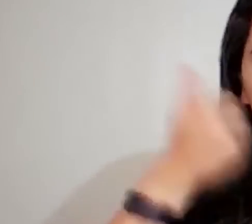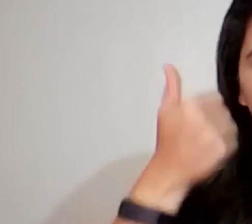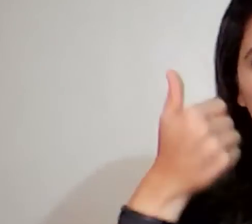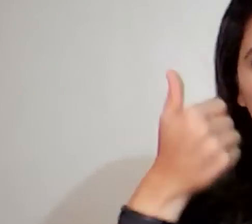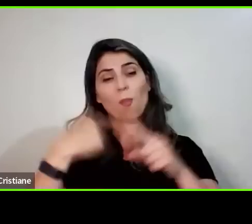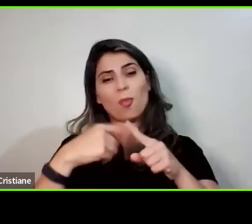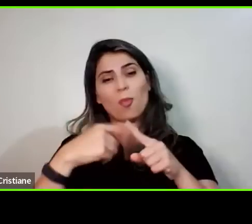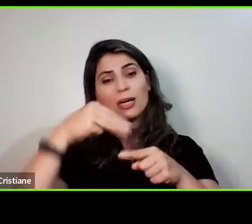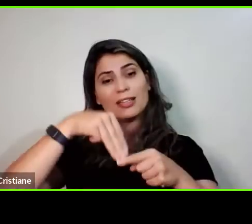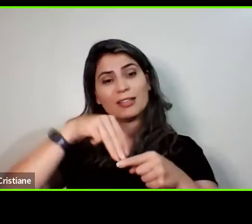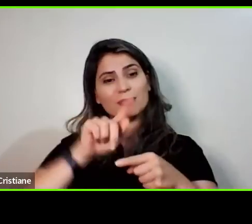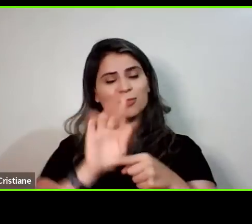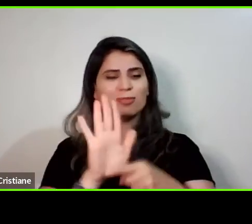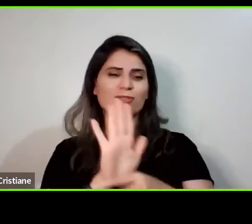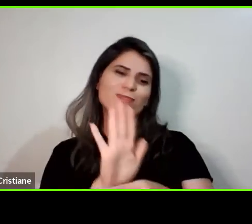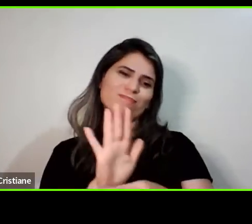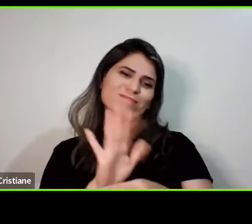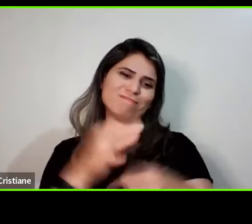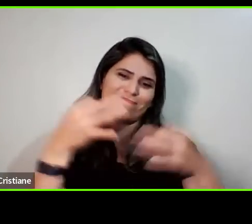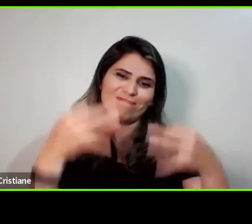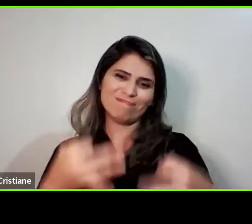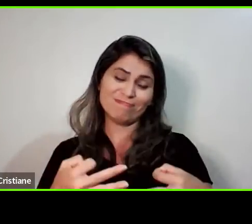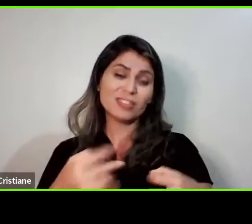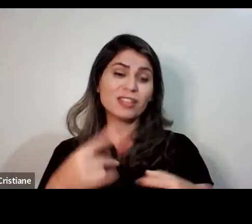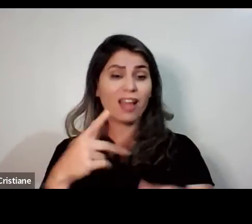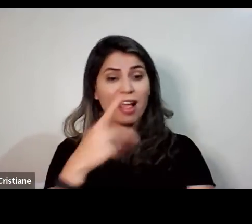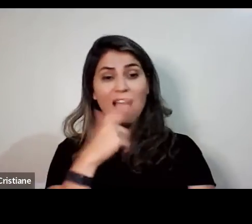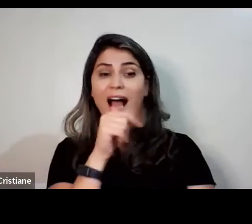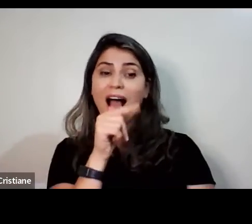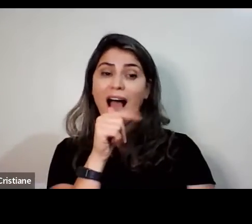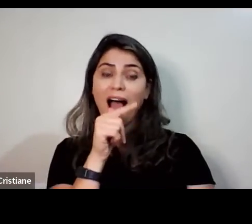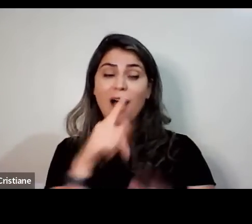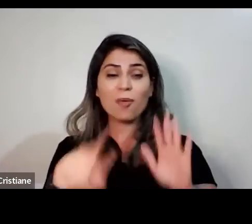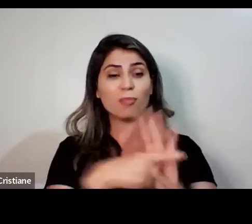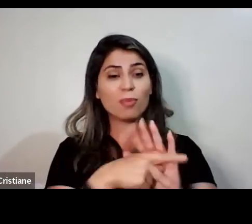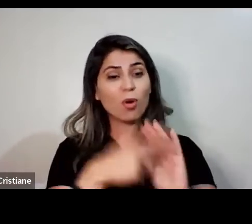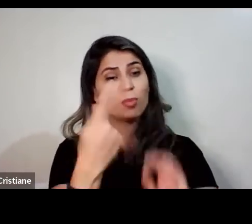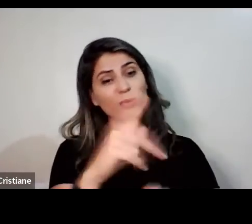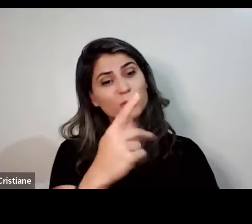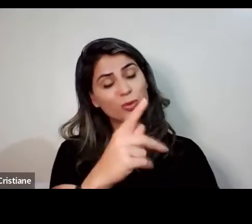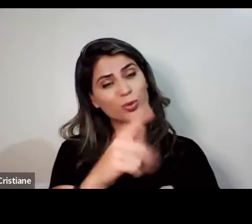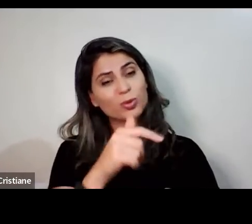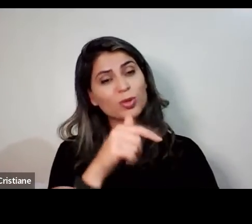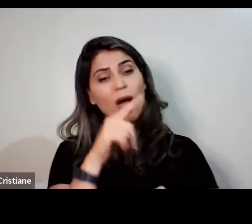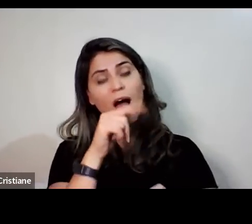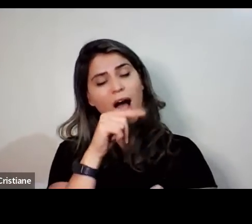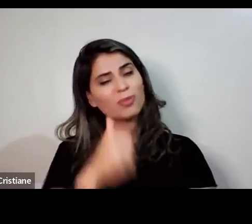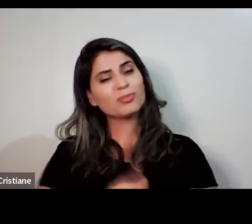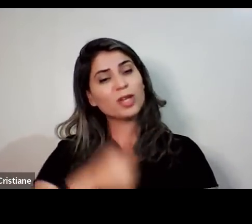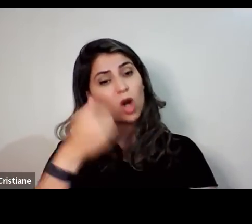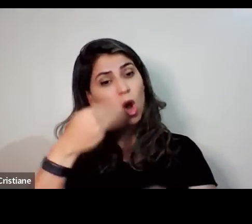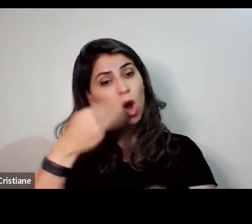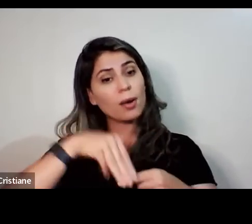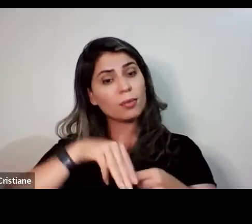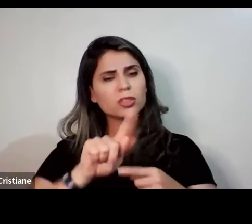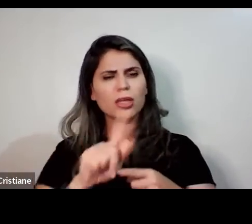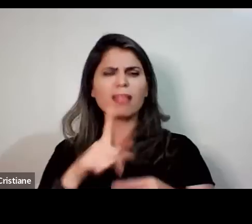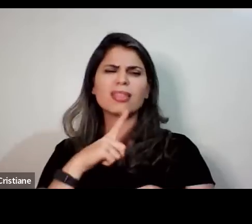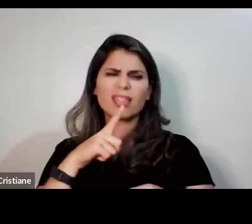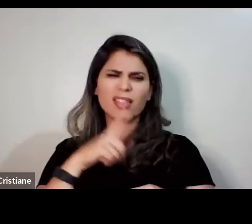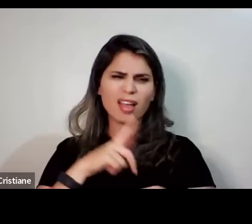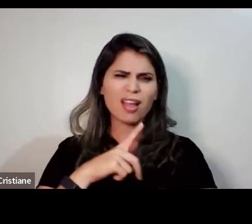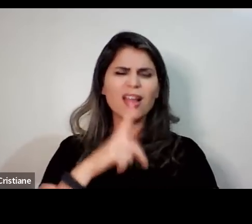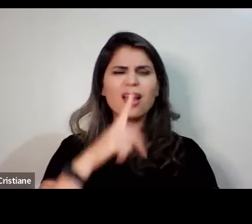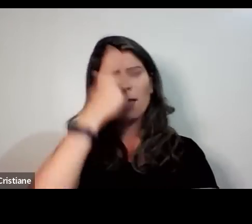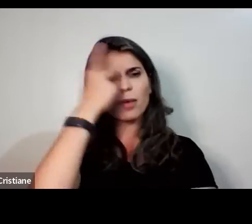Agora, qual a melhor fonte para você ter o magnésio? Muita gente recorre à internet e compra cloreto de